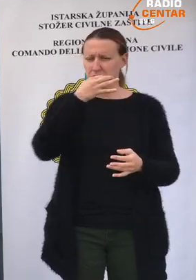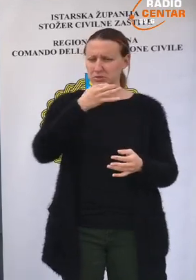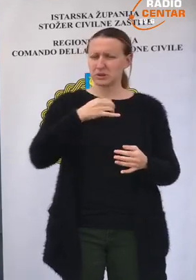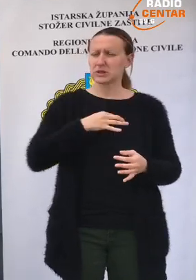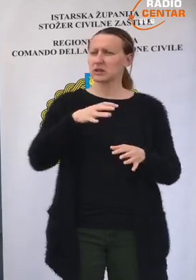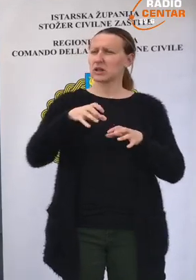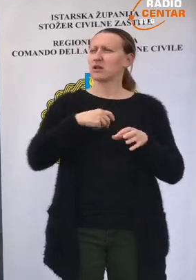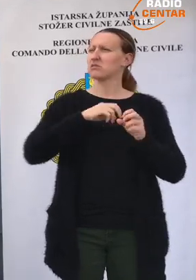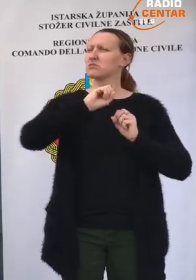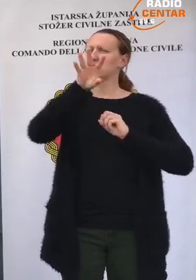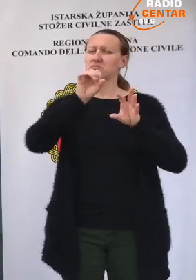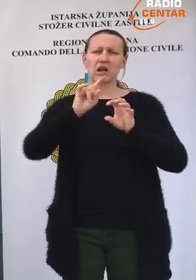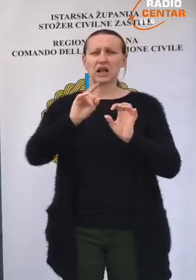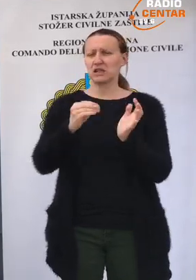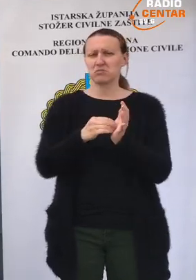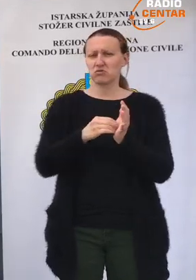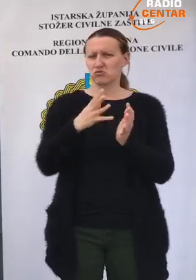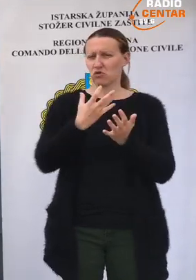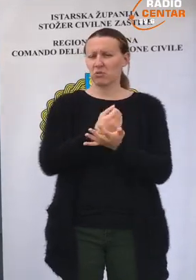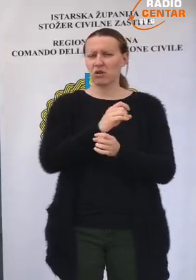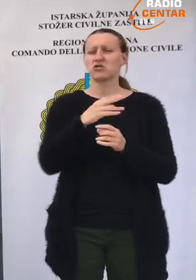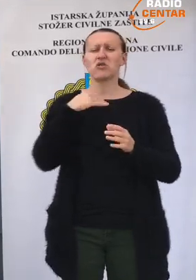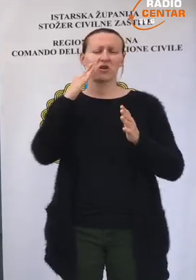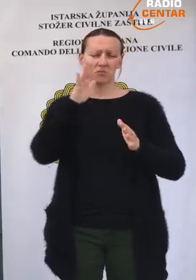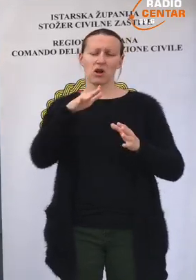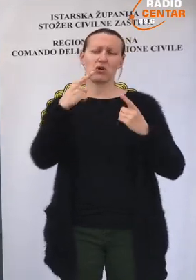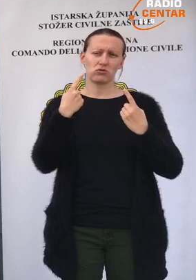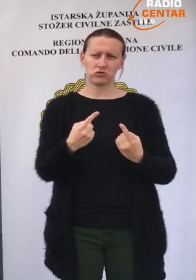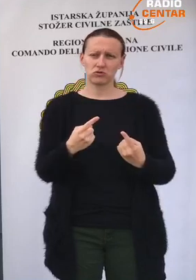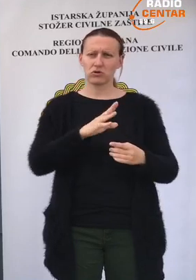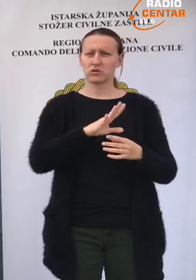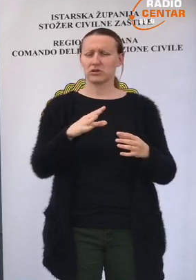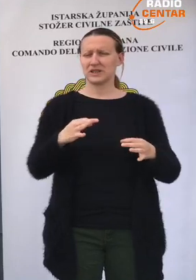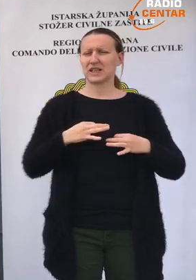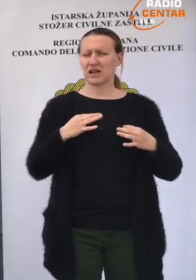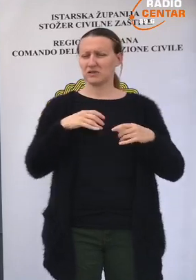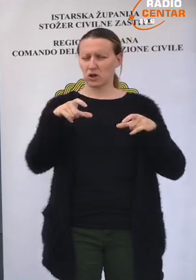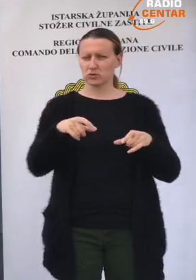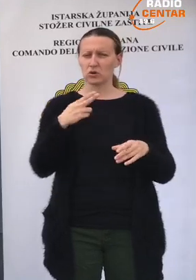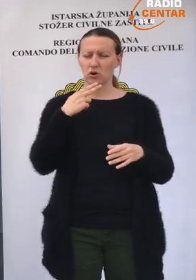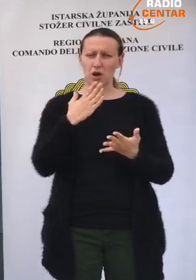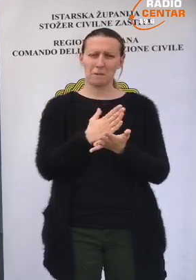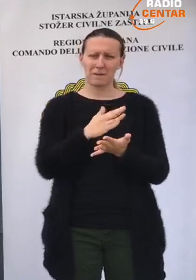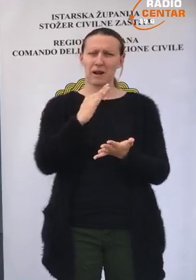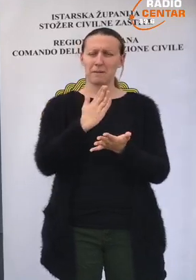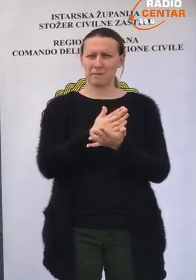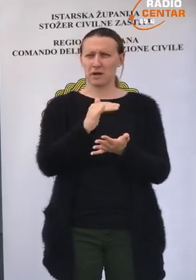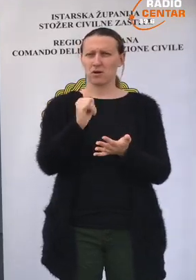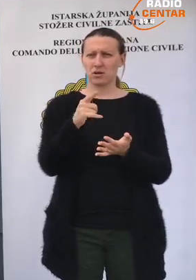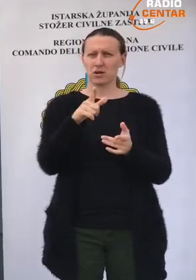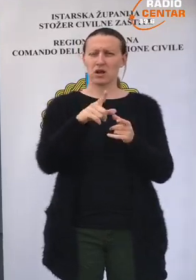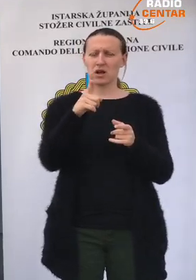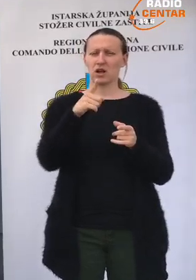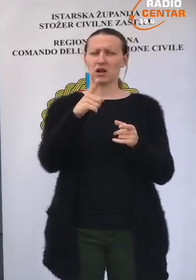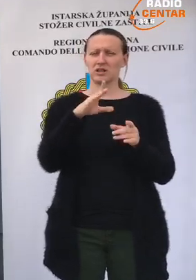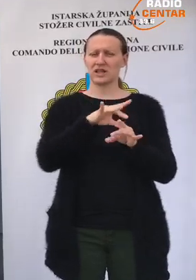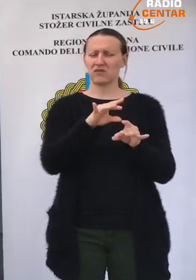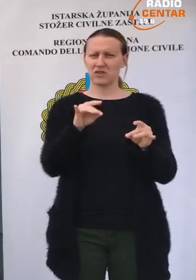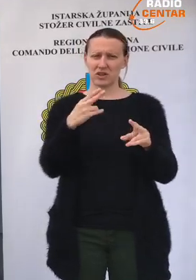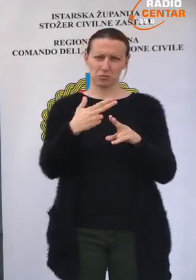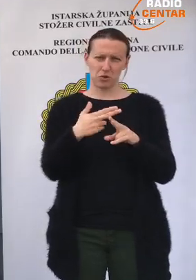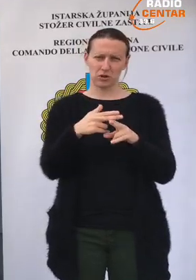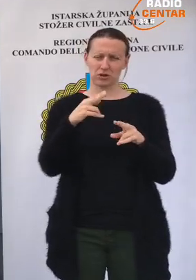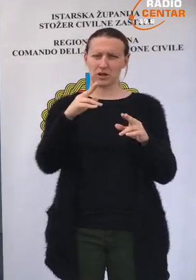jedan upit i ja vjerujem da će tako i ostati. Najugroženija zdravstvena ustanova koja je bila bio je klinika za